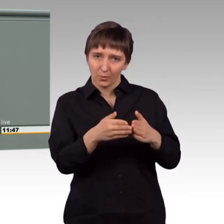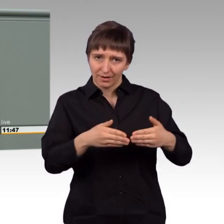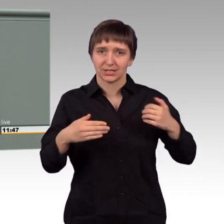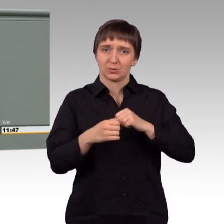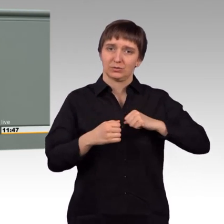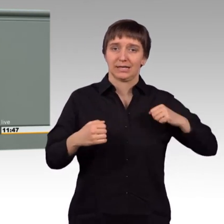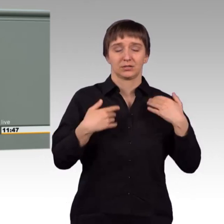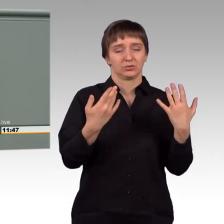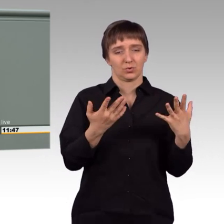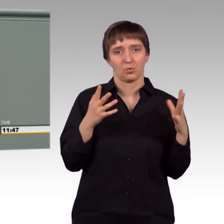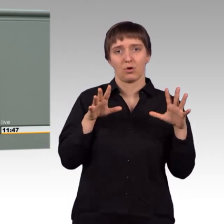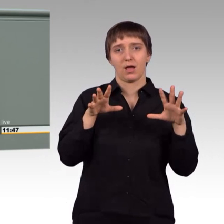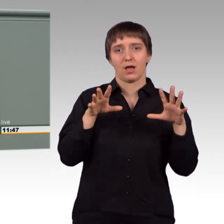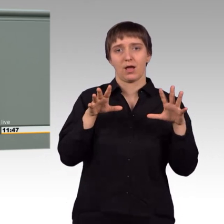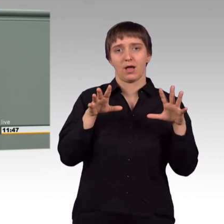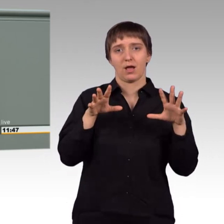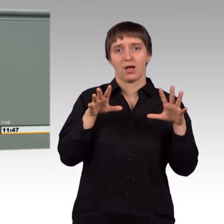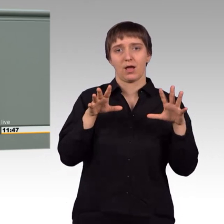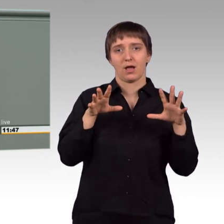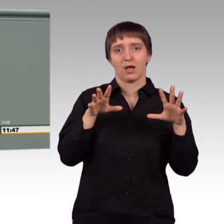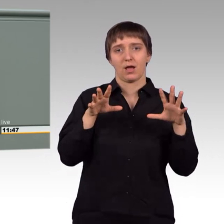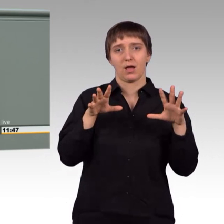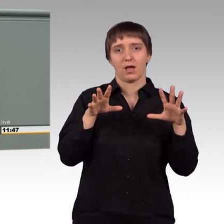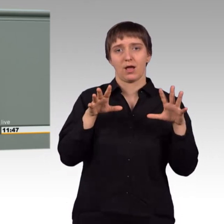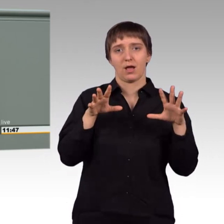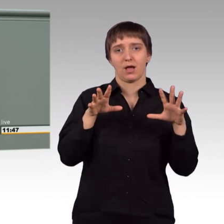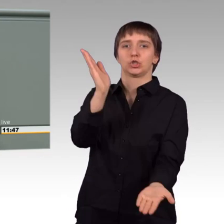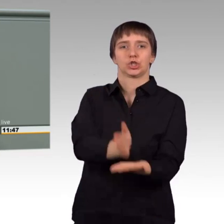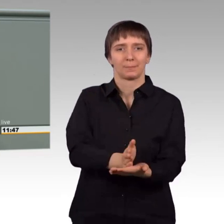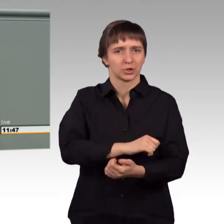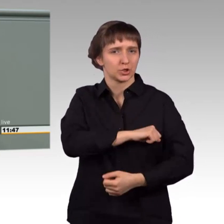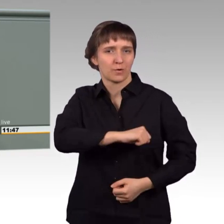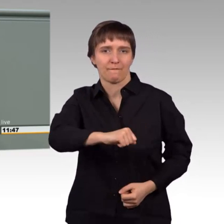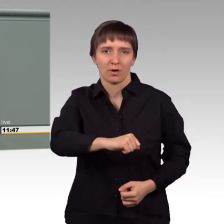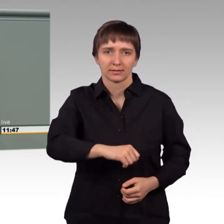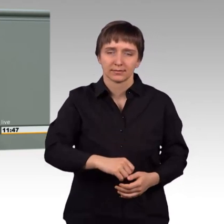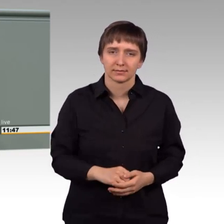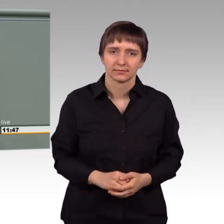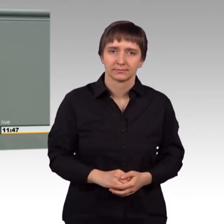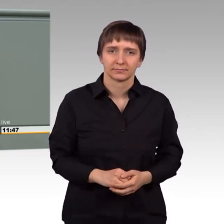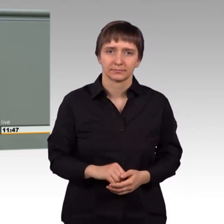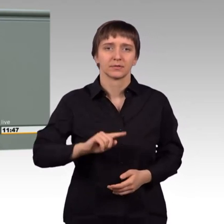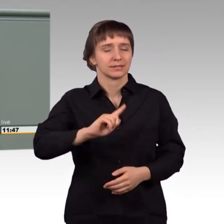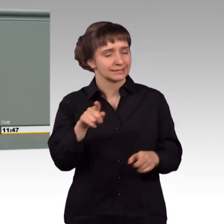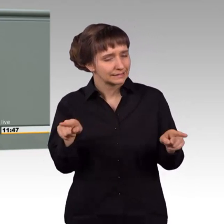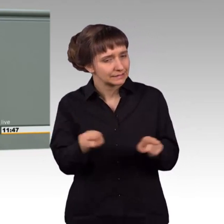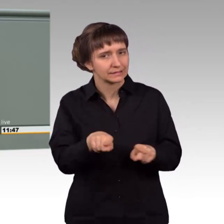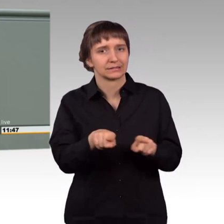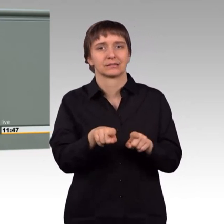Angriffe auf Ost-Guta, sie müssen sofort gestoppt werden, genauso wie die Angriffe aus Ost